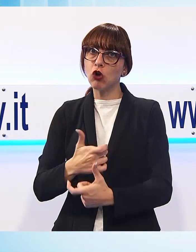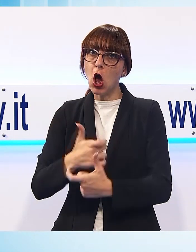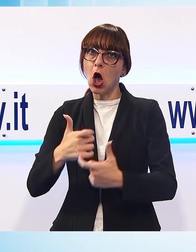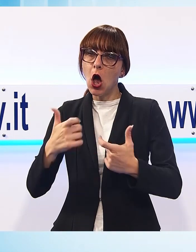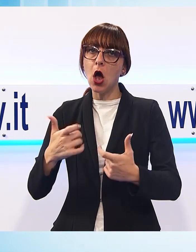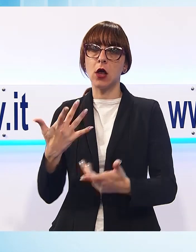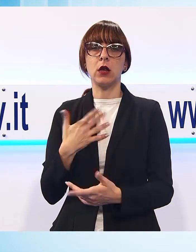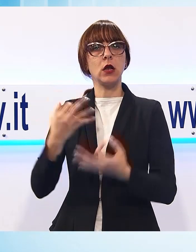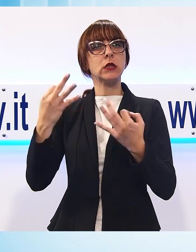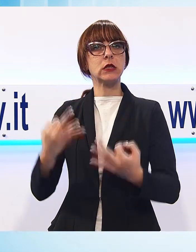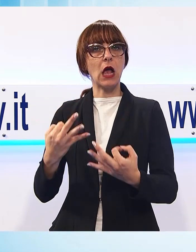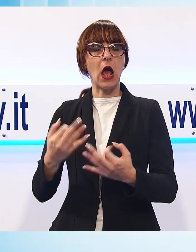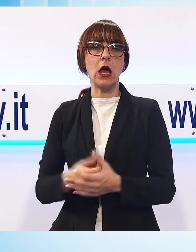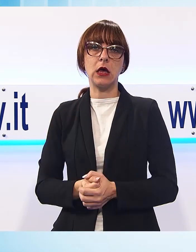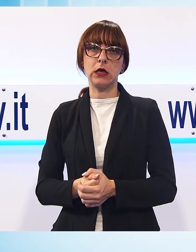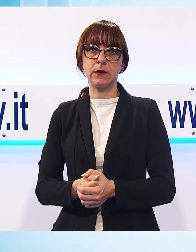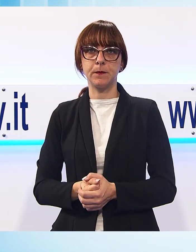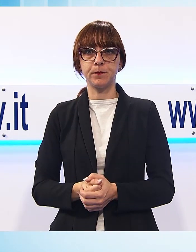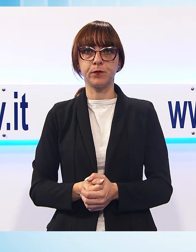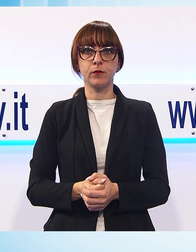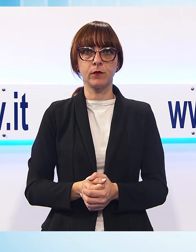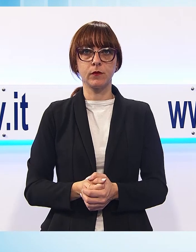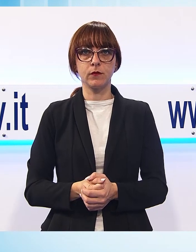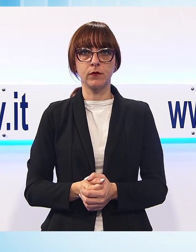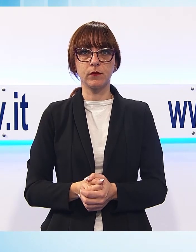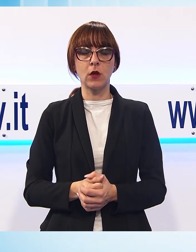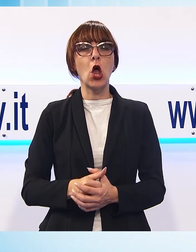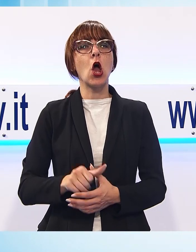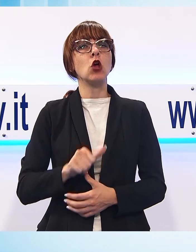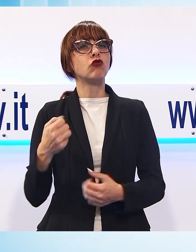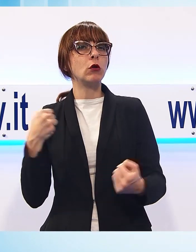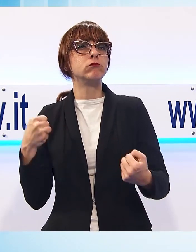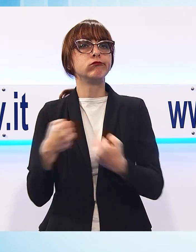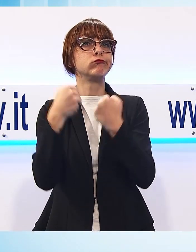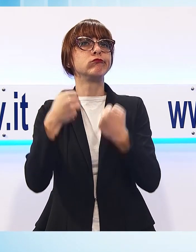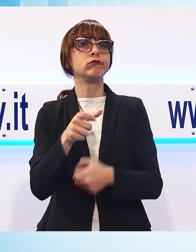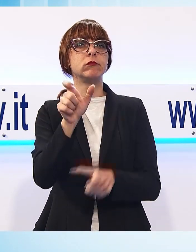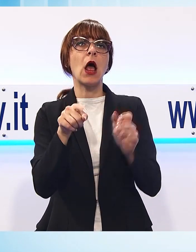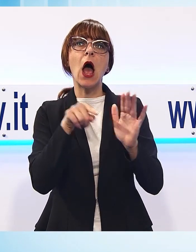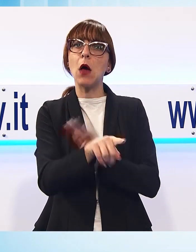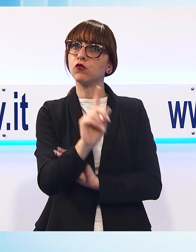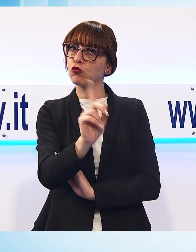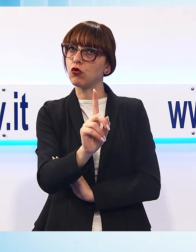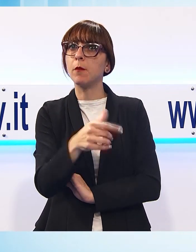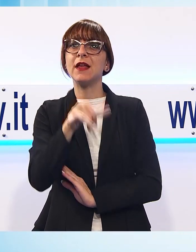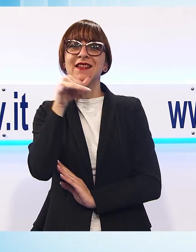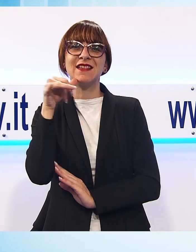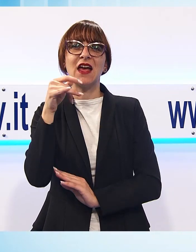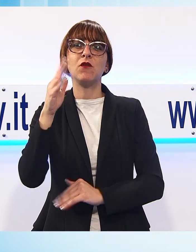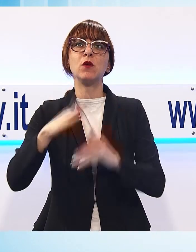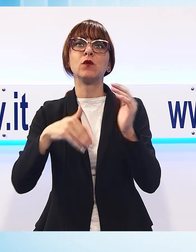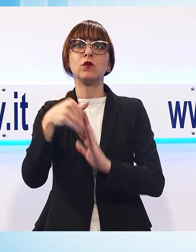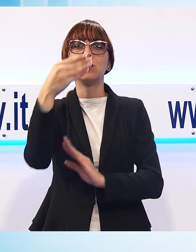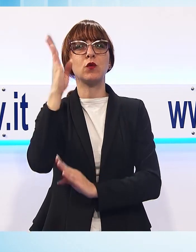è raro che succeda. Non solo contrasto all'abusivismo, ma anche necessità di riqualificare le strutture